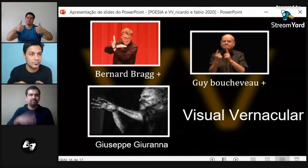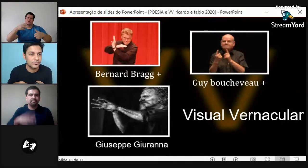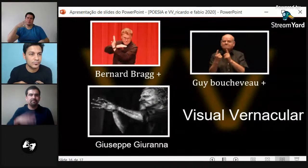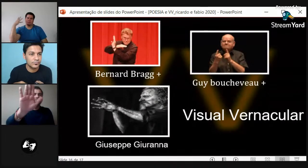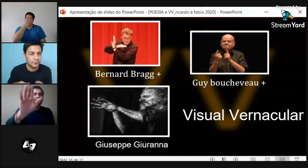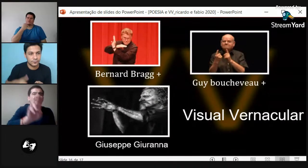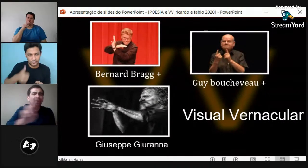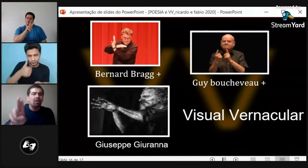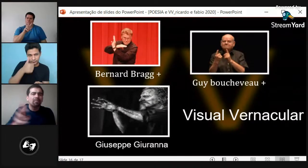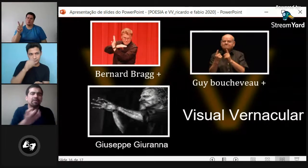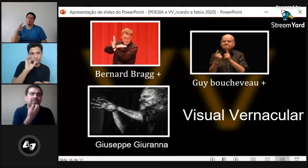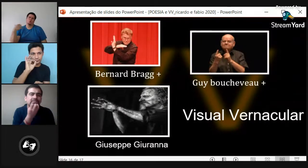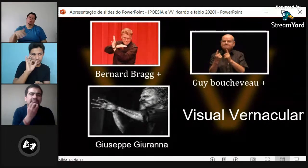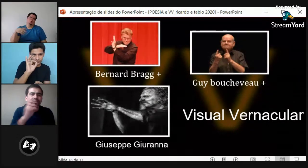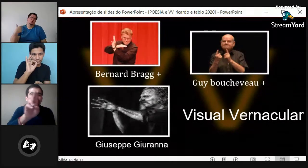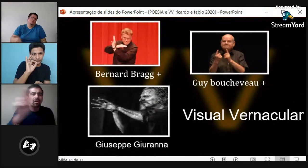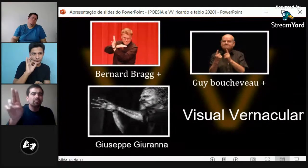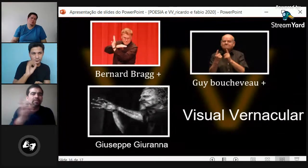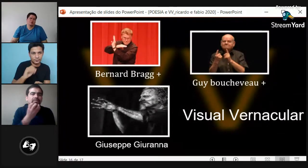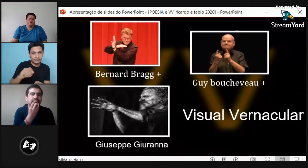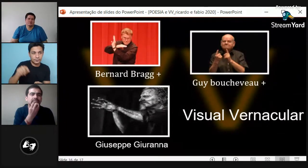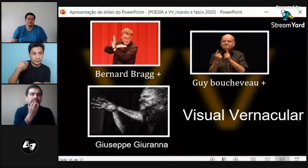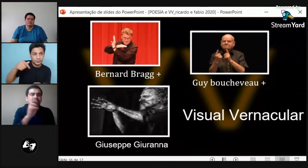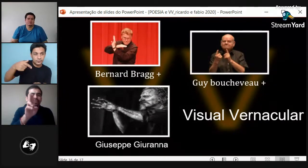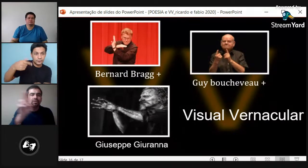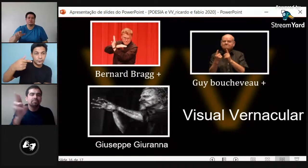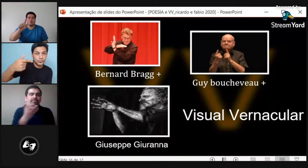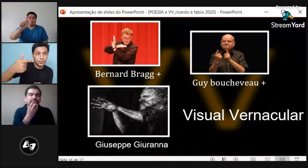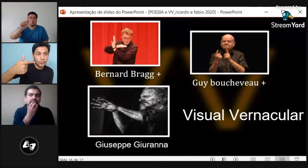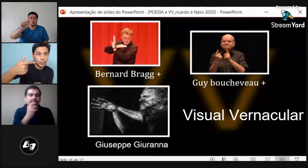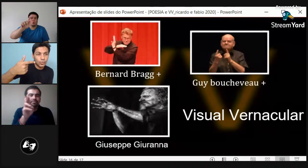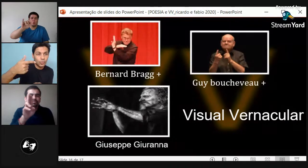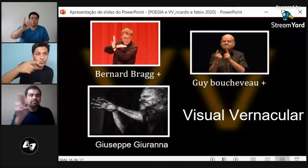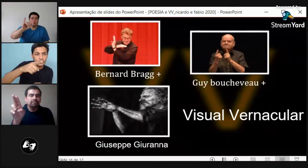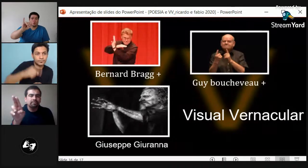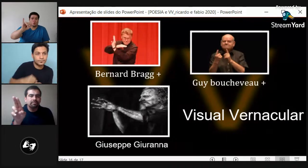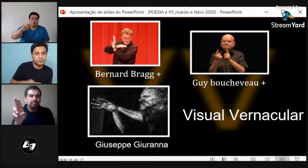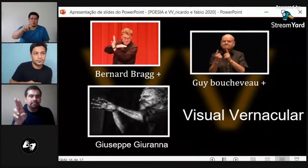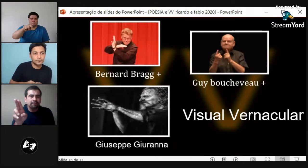Esta persona es un representante importante del vernáculo visual.